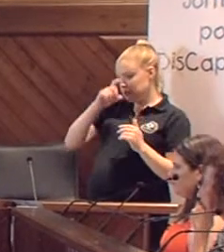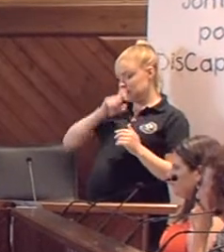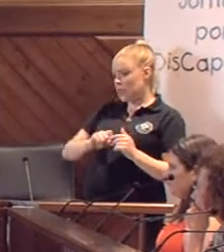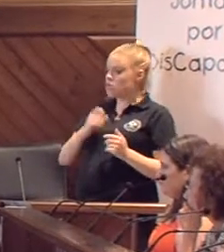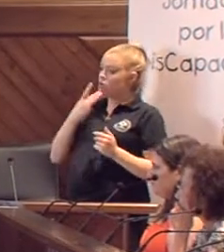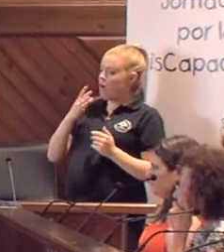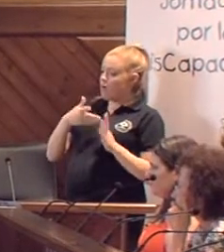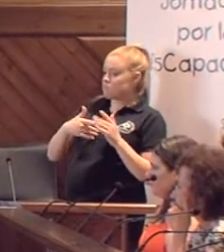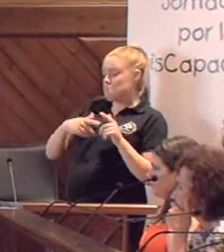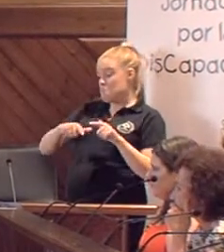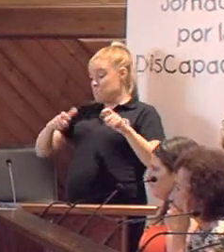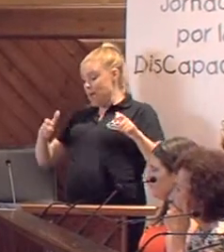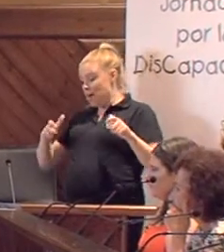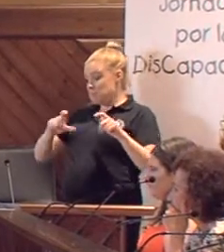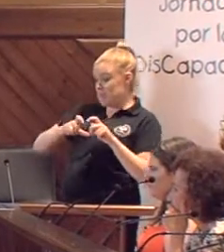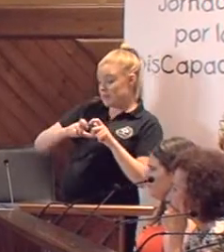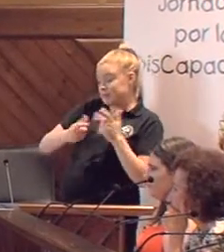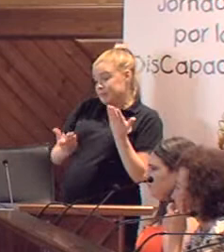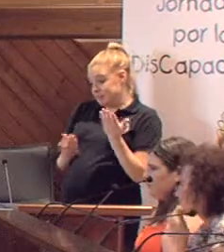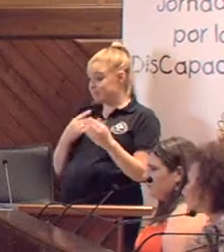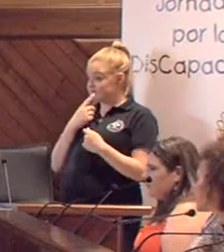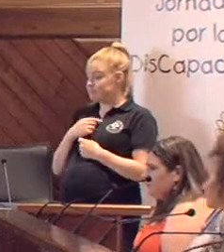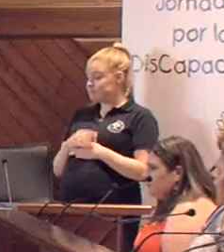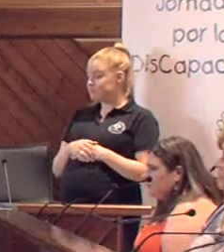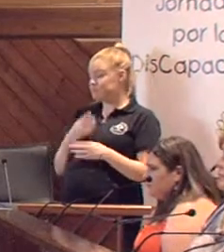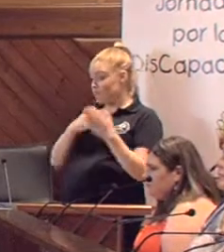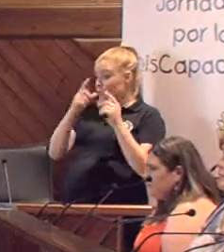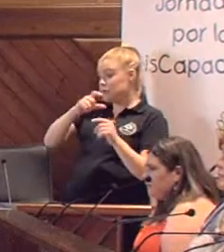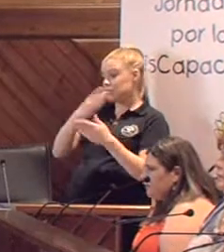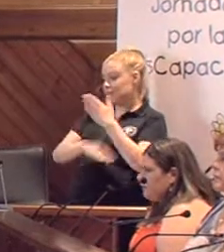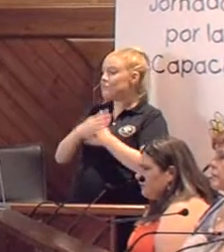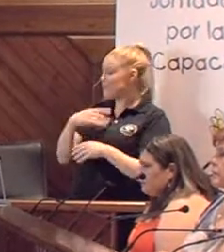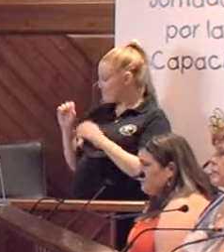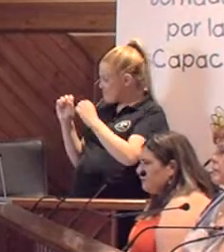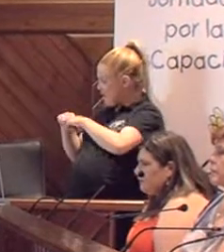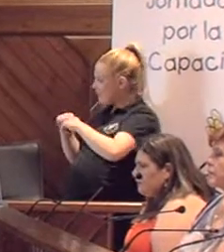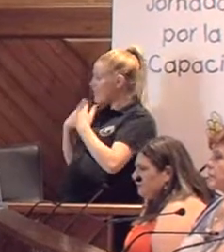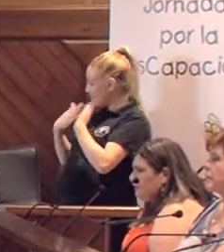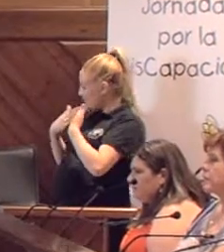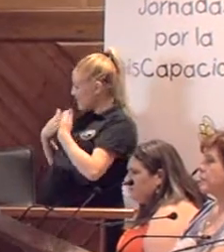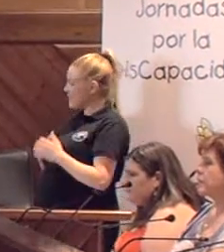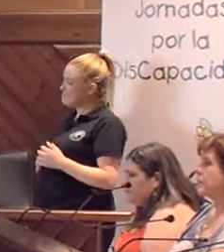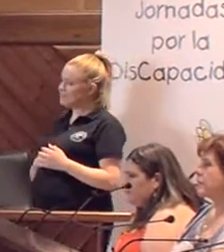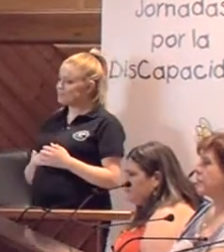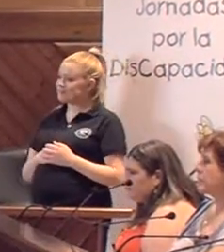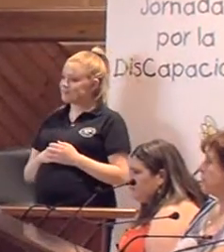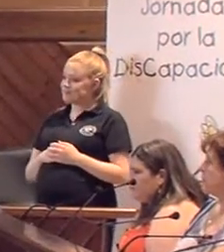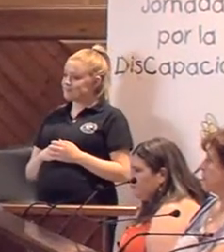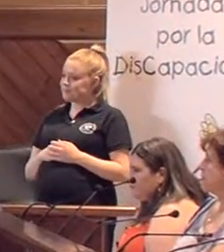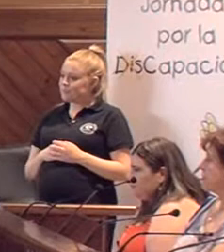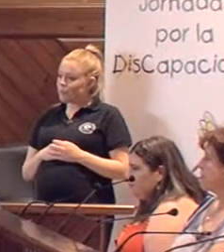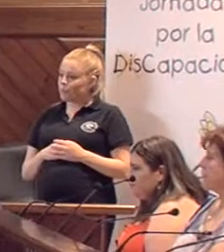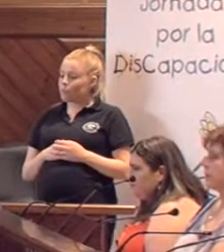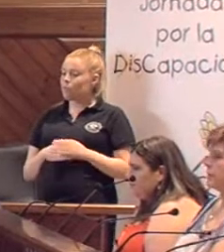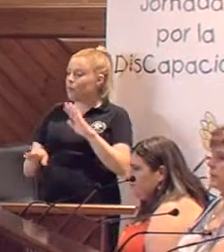si ha habido o no ha habido, más o menos que antes, en el tema de cooperación con discapacidad. ¿Vale? Vale. Muchas gracias. Vale. Bueno, pues